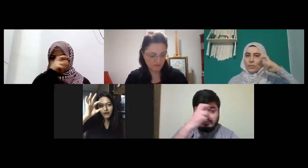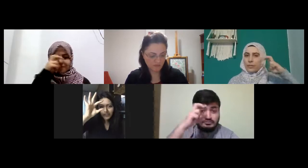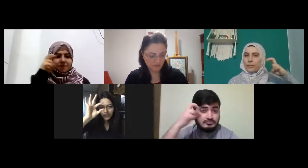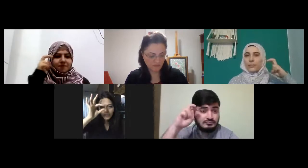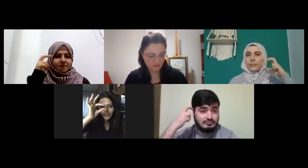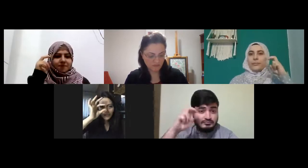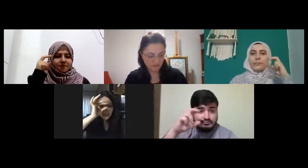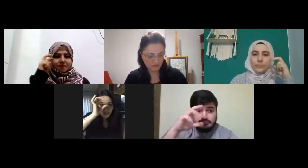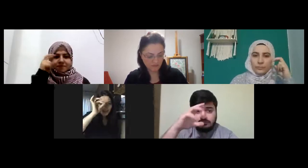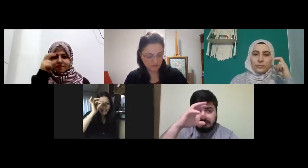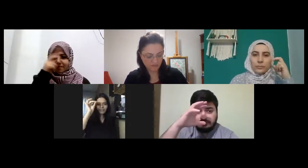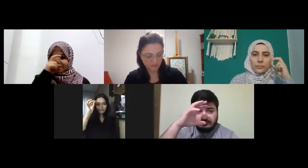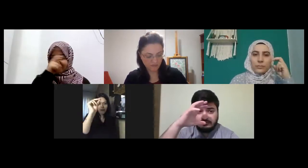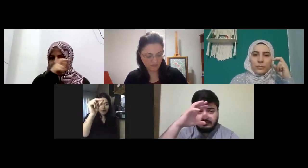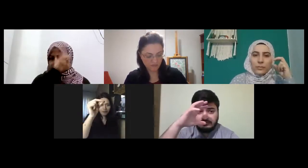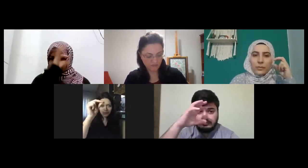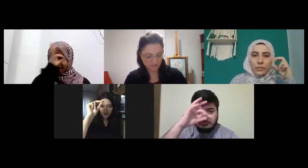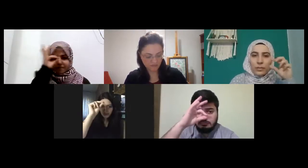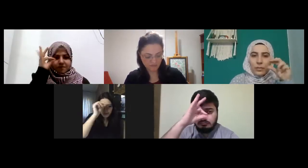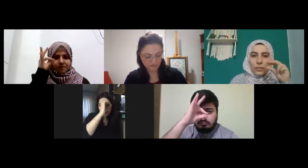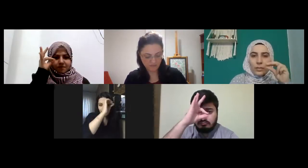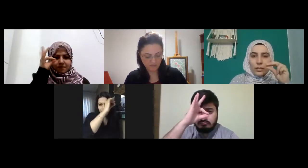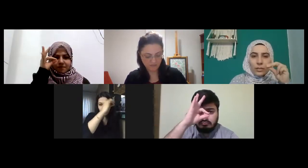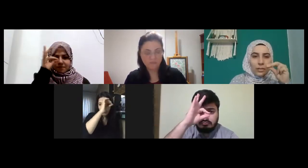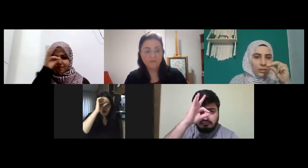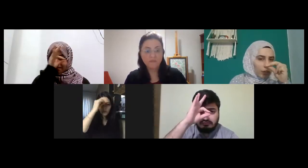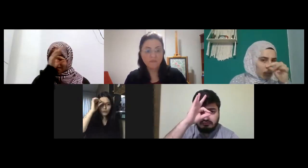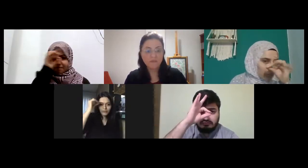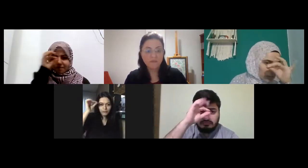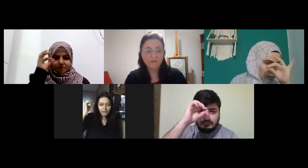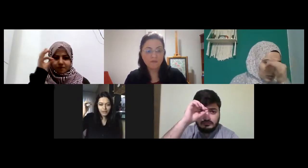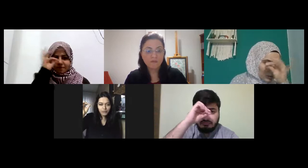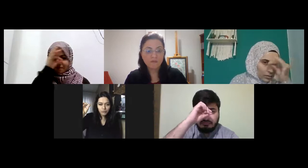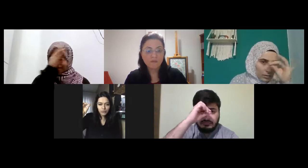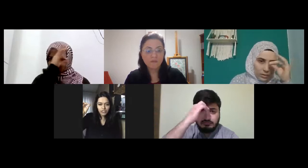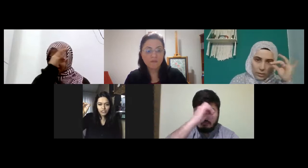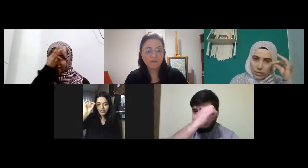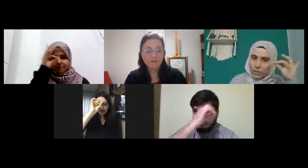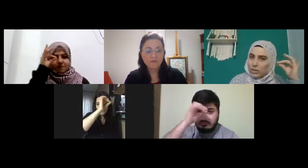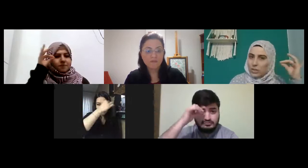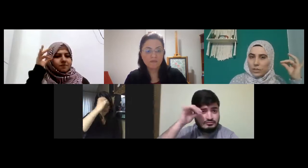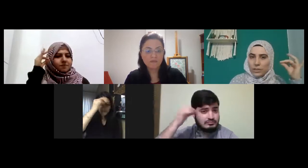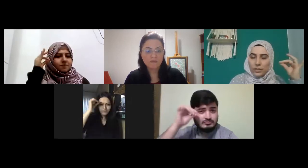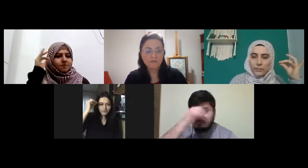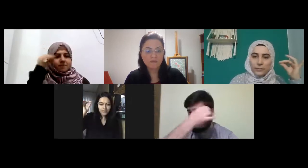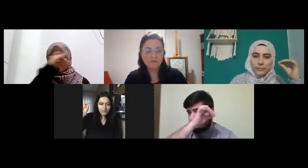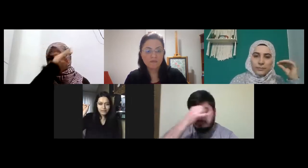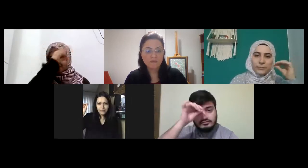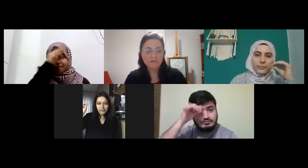karıştırılıyor genelde parmaklarım kapalı şöyle oya gibi bu yeşil azizallah